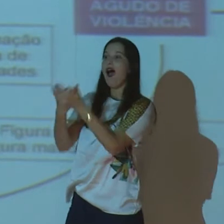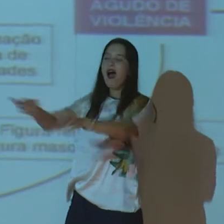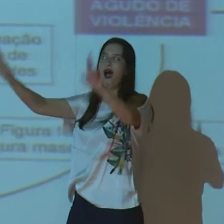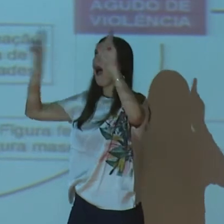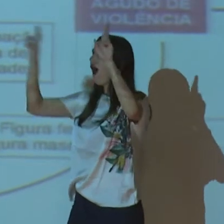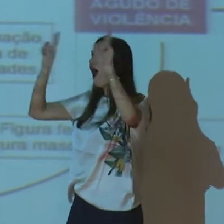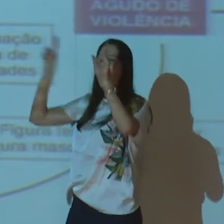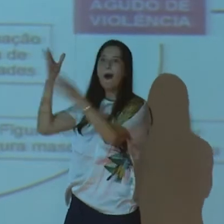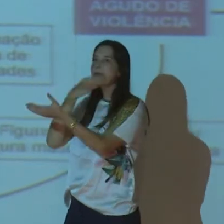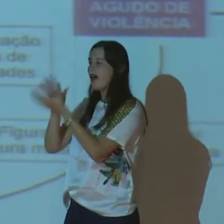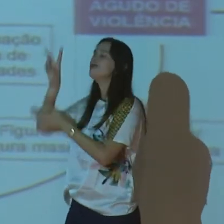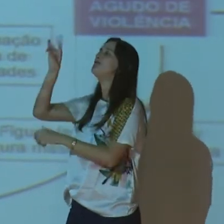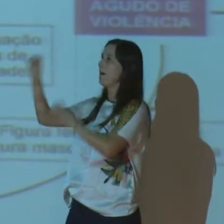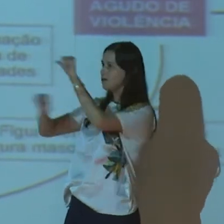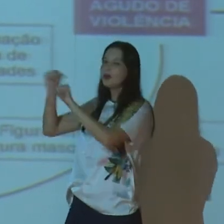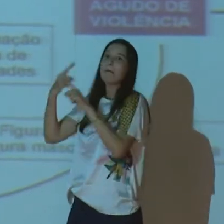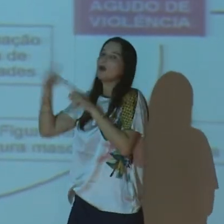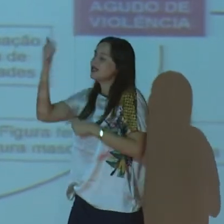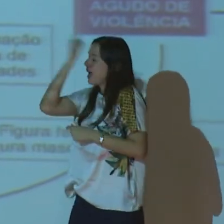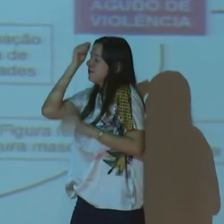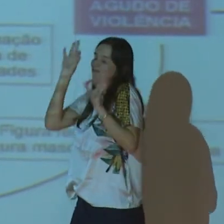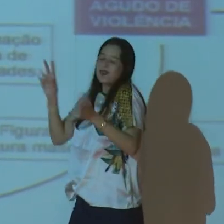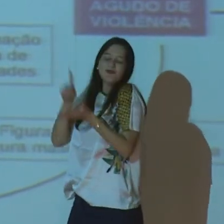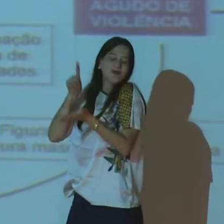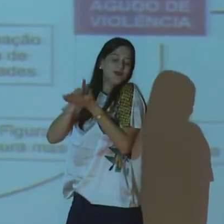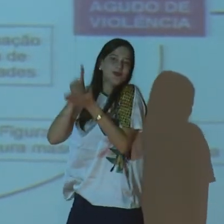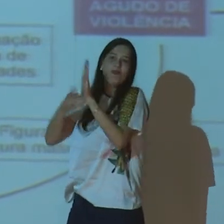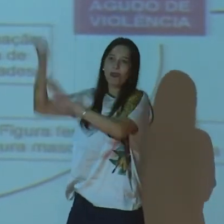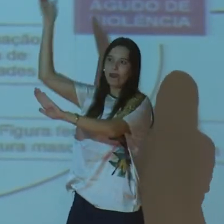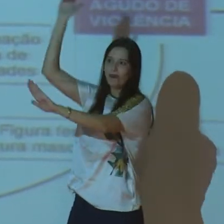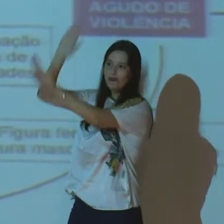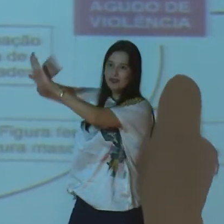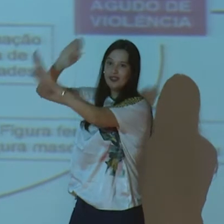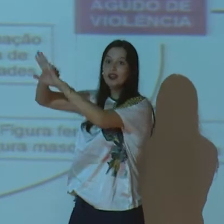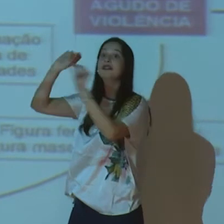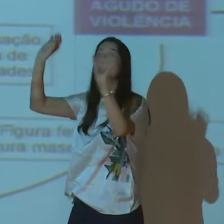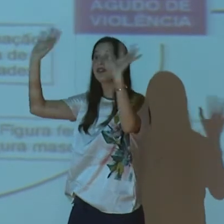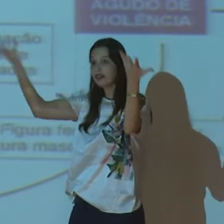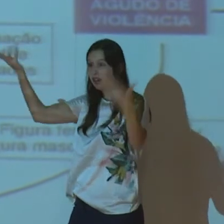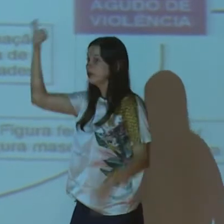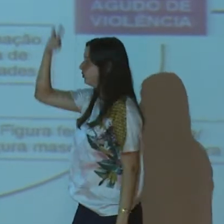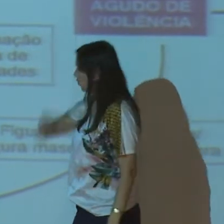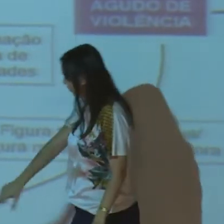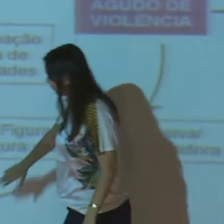E a mulher acredita e torce, não, ele vai mudar. Ele se arrependeu, é de verdade, é verdadeiro, mas por trás,